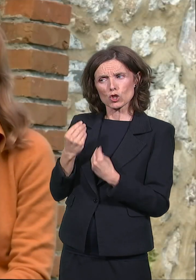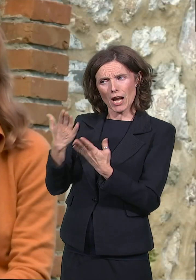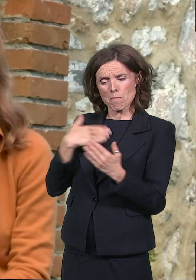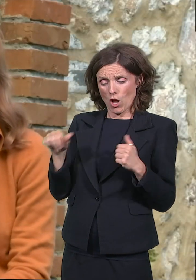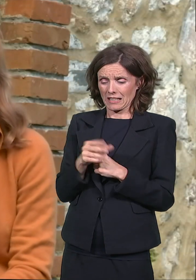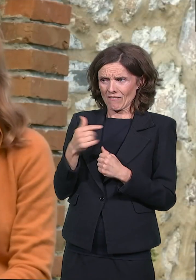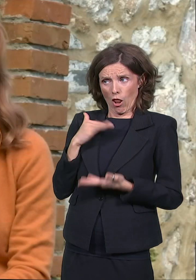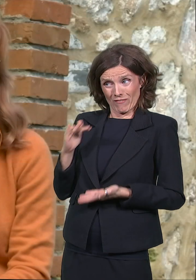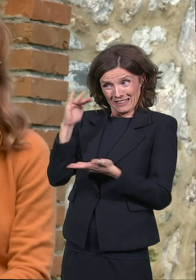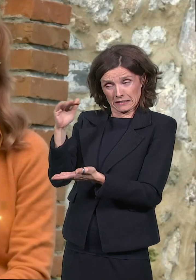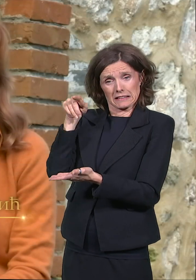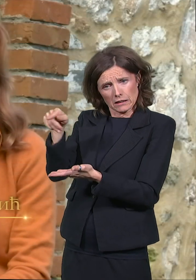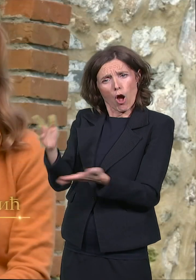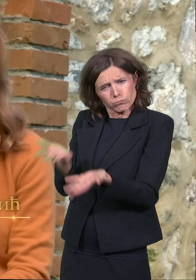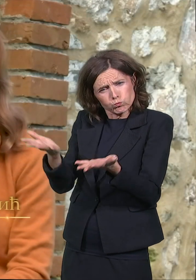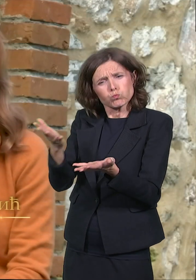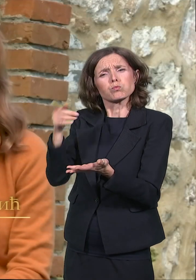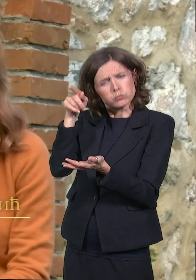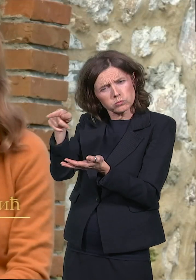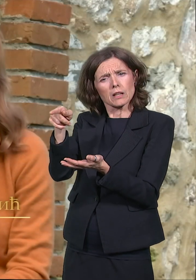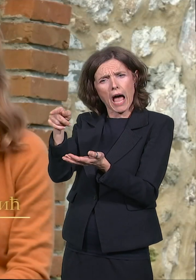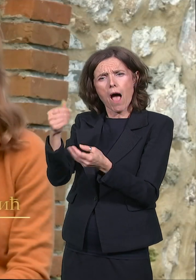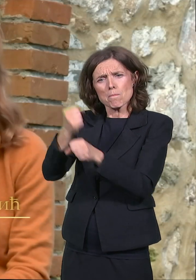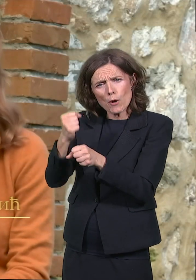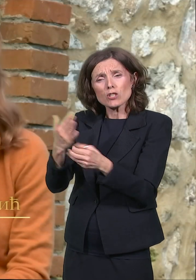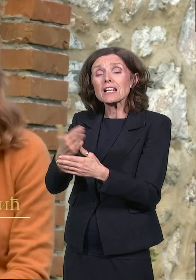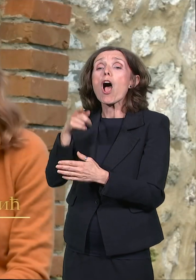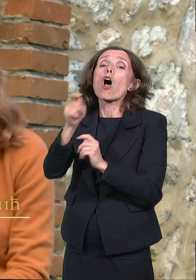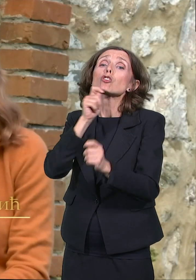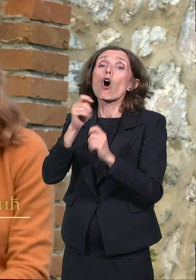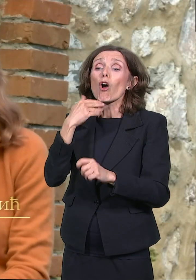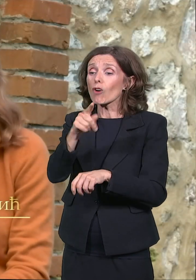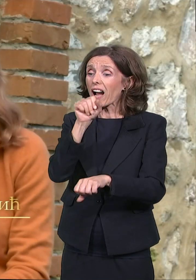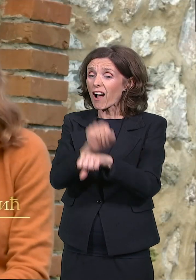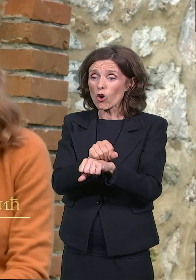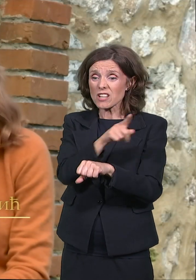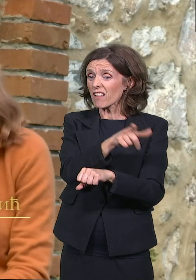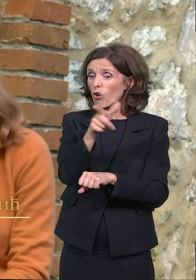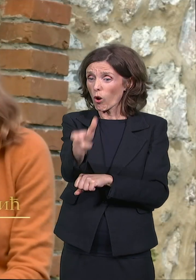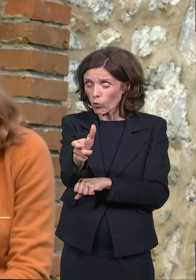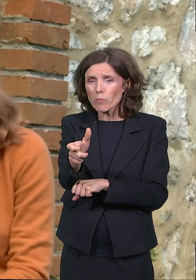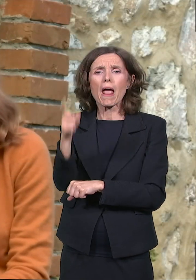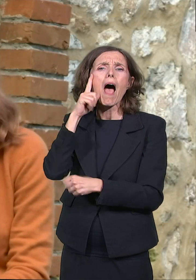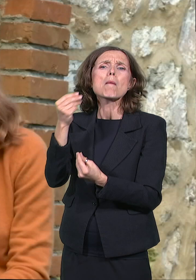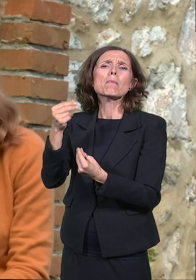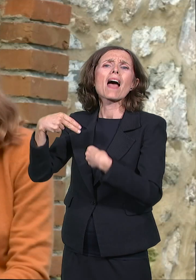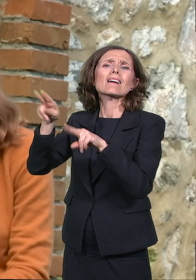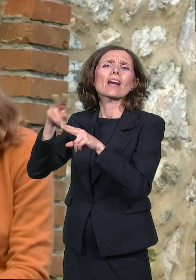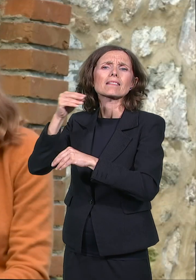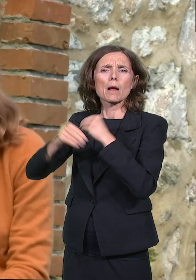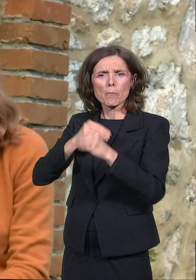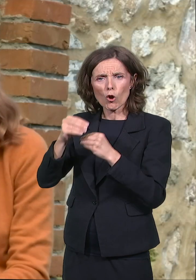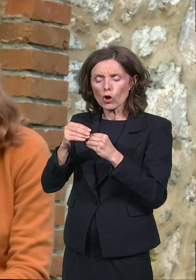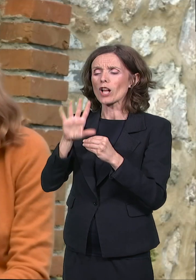novi posao. Dogovor je bio da ako ga u zatvor ubiju, novac preda njegovoj porodici. Sima je sve to uložio u trgovinu